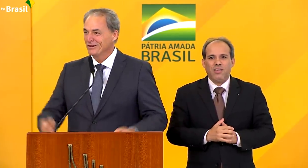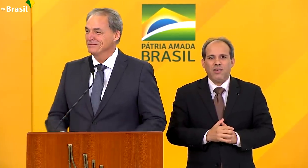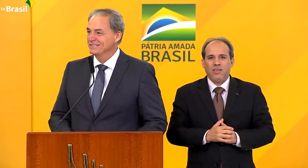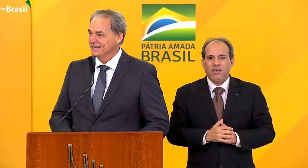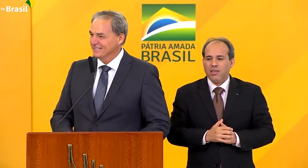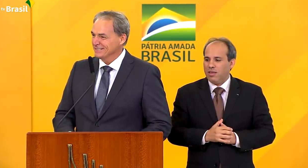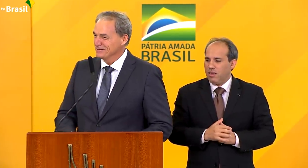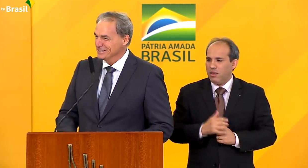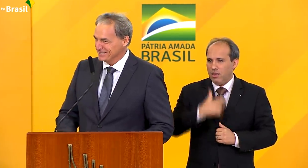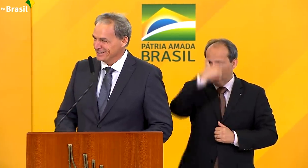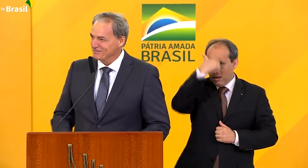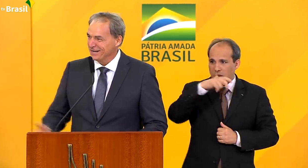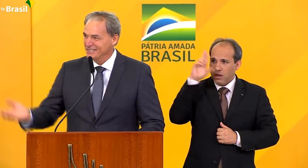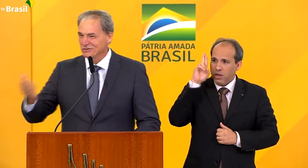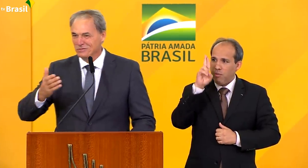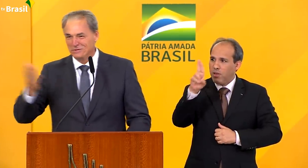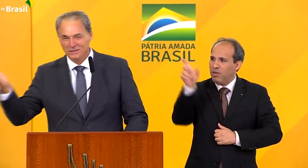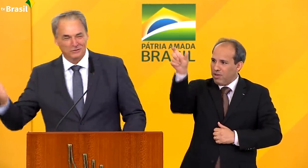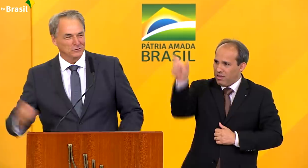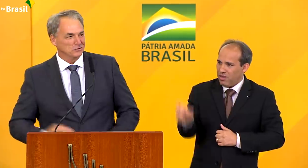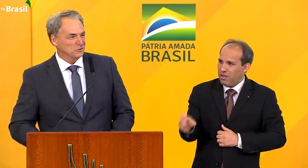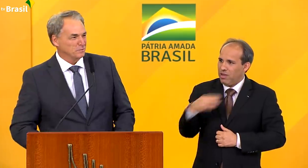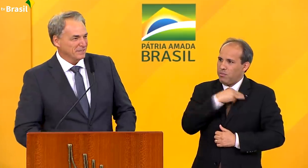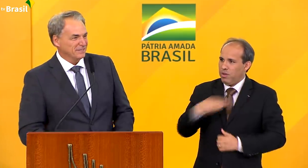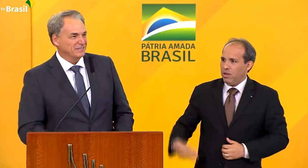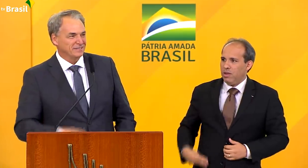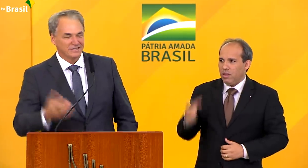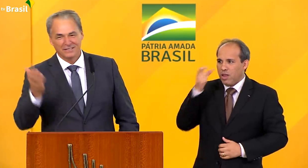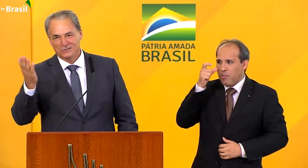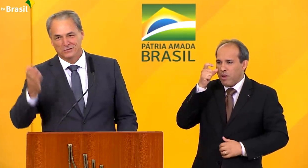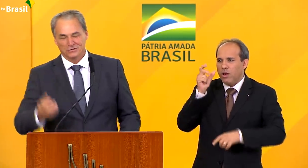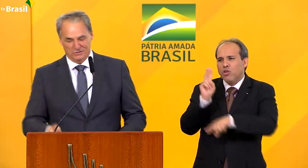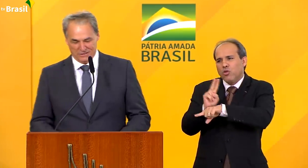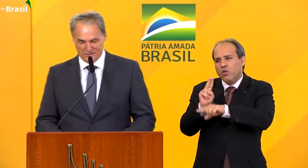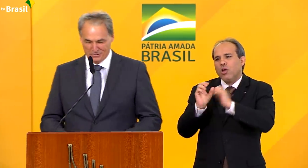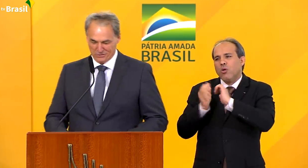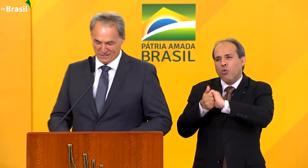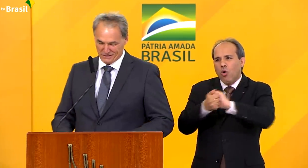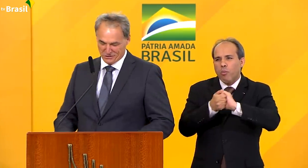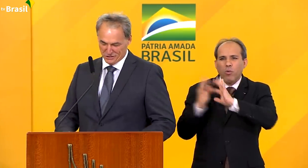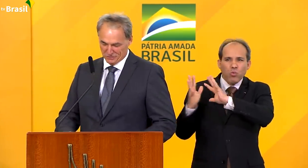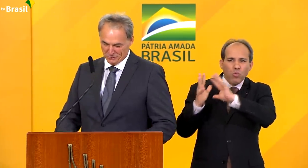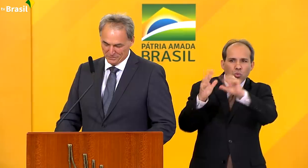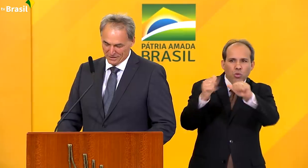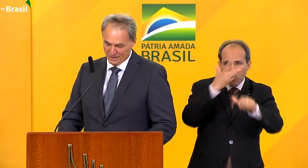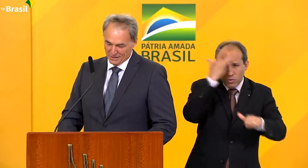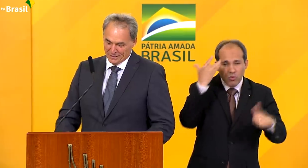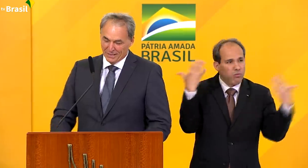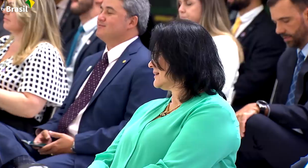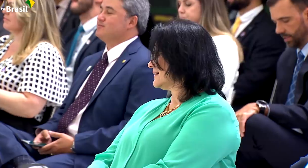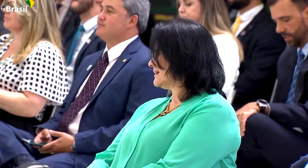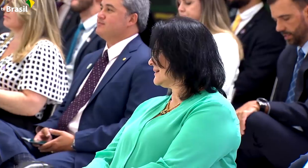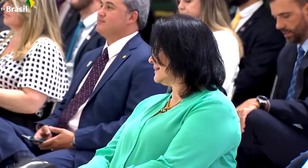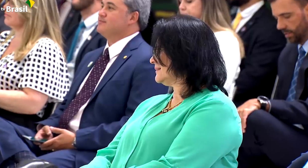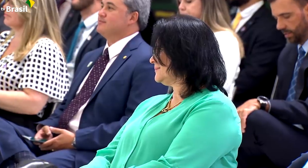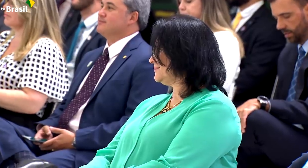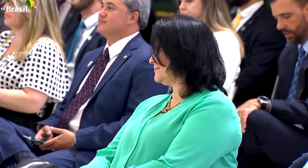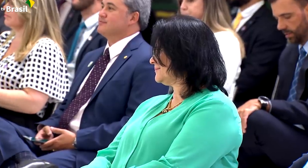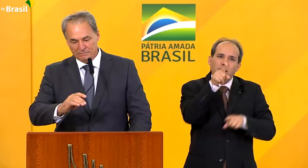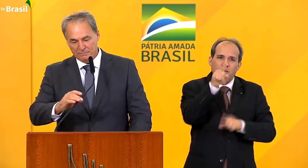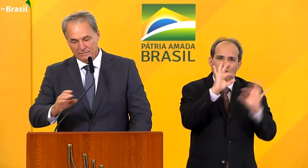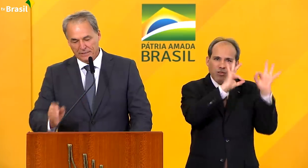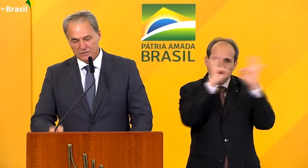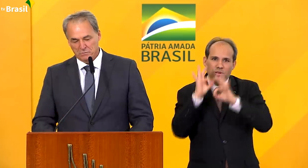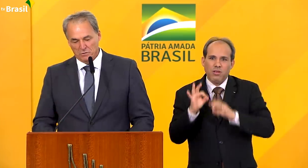Em nome da querida ministra Damares, cumprimento todos os presentes aqui e todos que estão nos assistindo. A fome tem